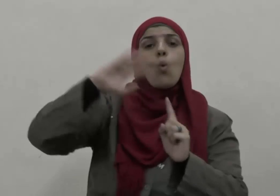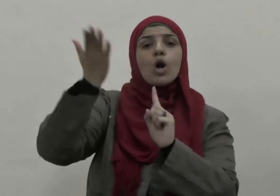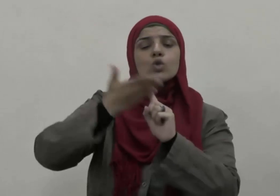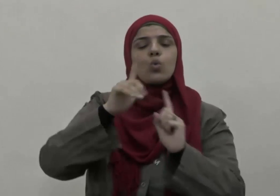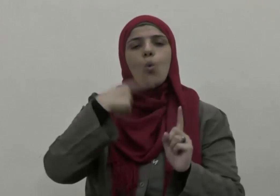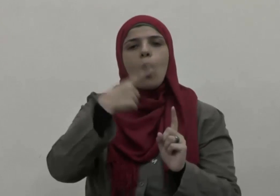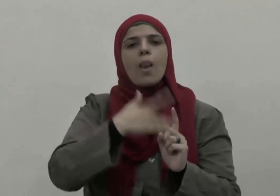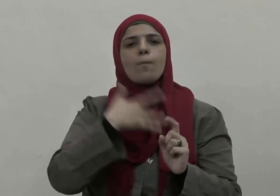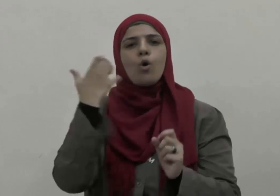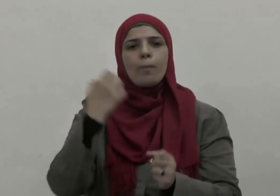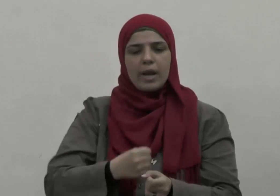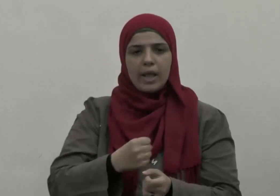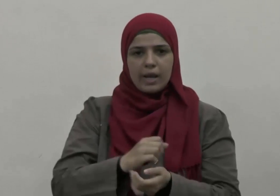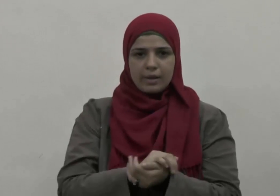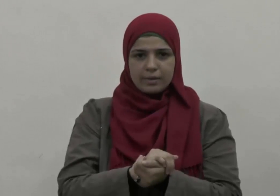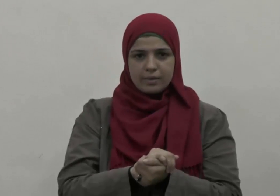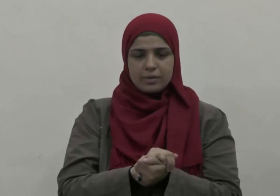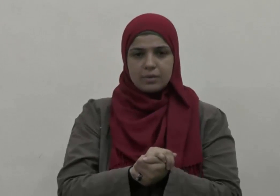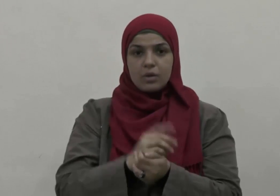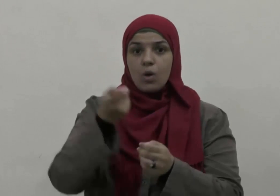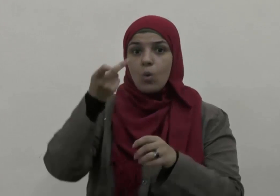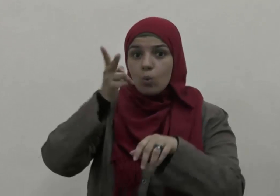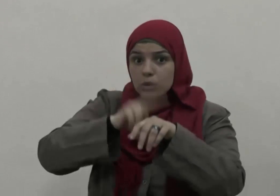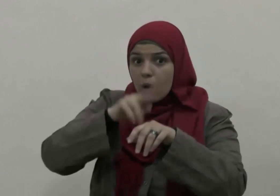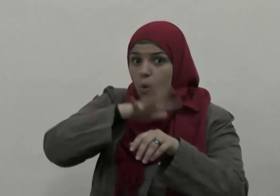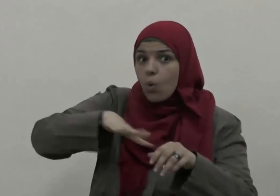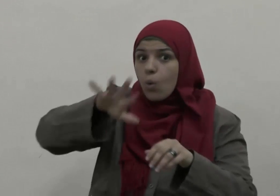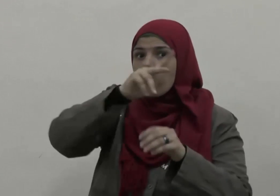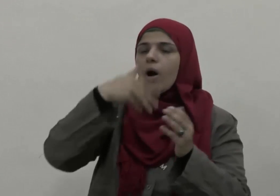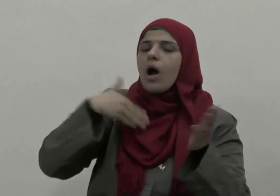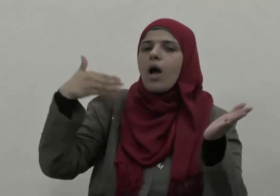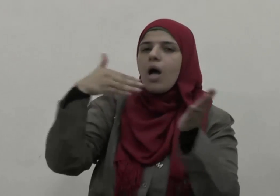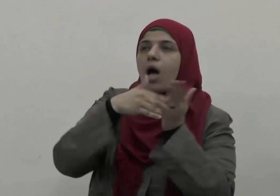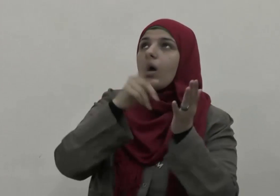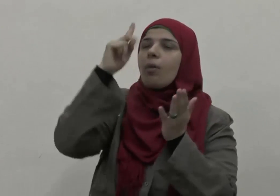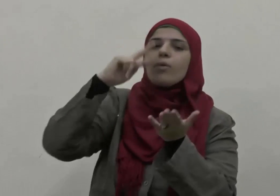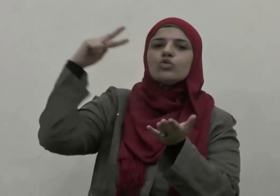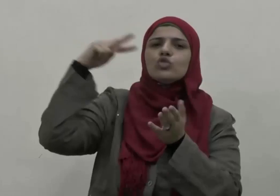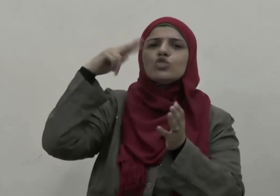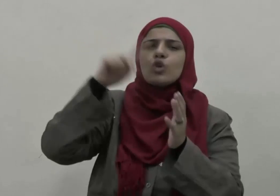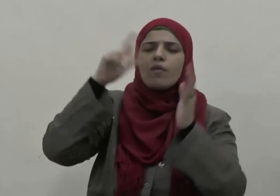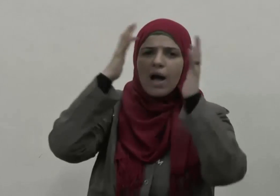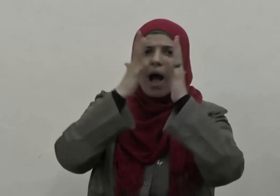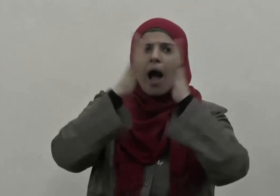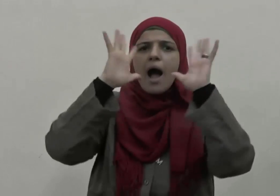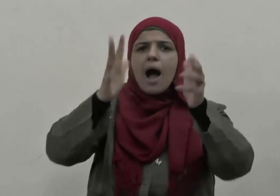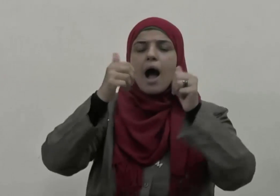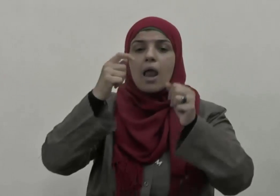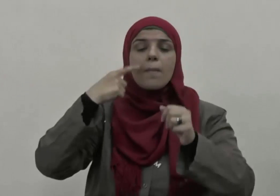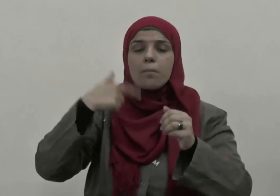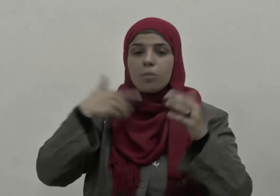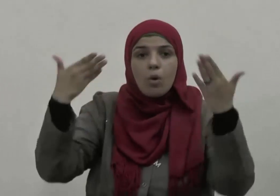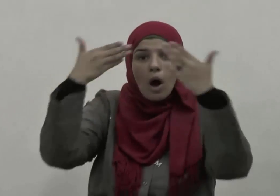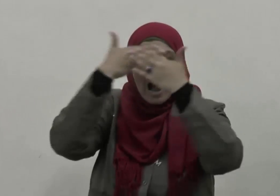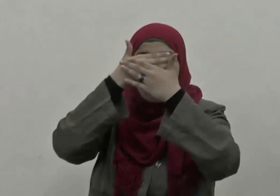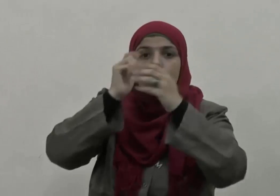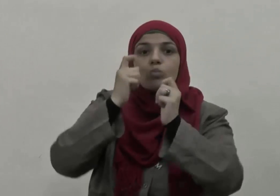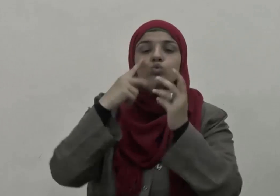ورسوله والمؤمنون وستردون إلى عالم الغيب والشهادة فينبيكم بما